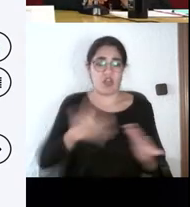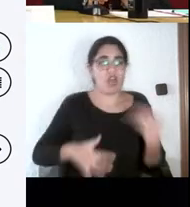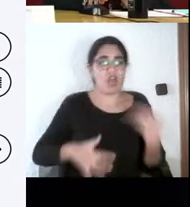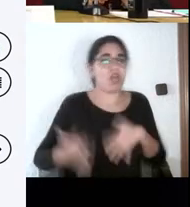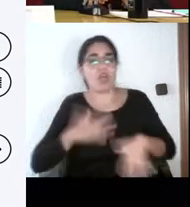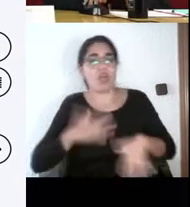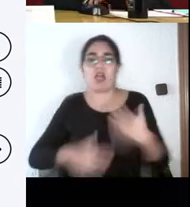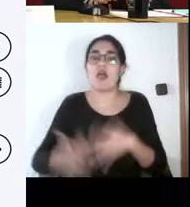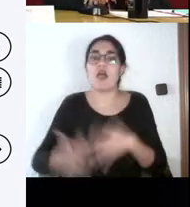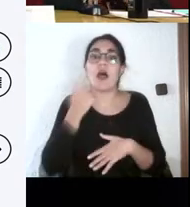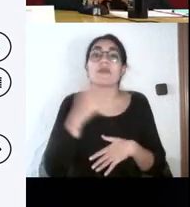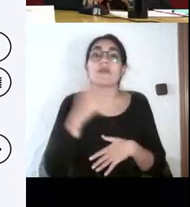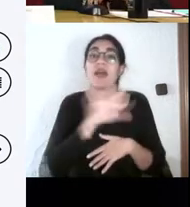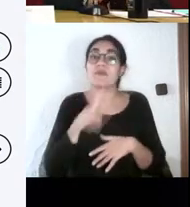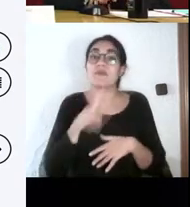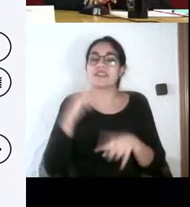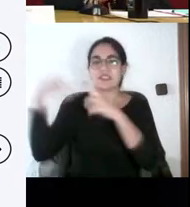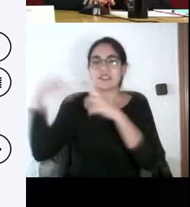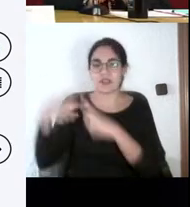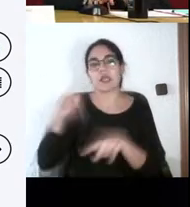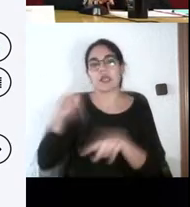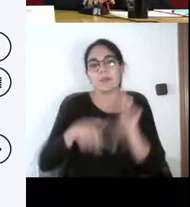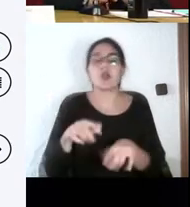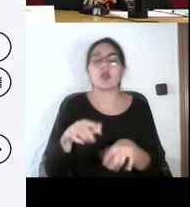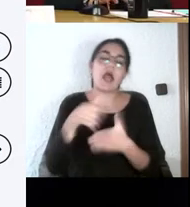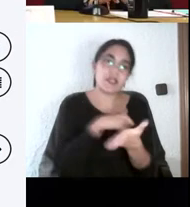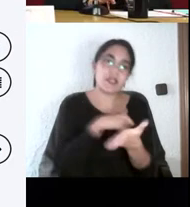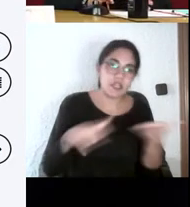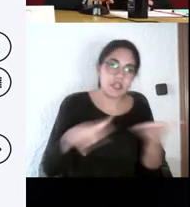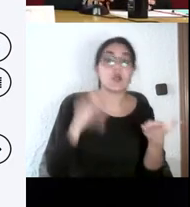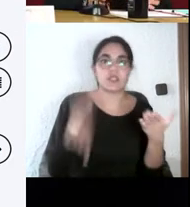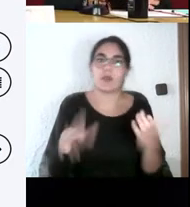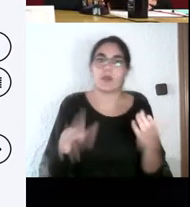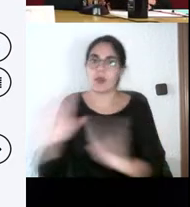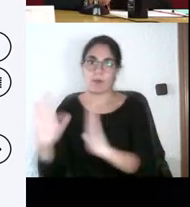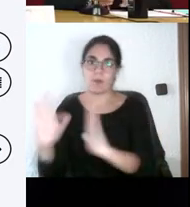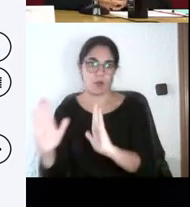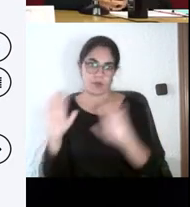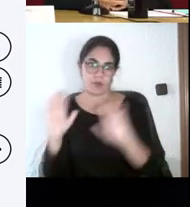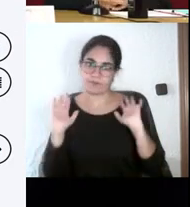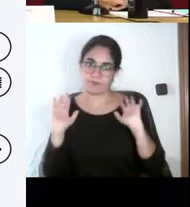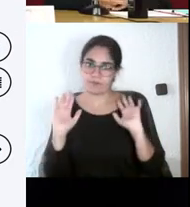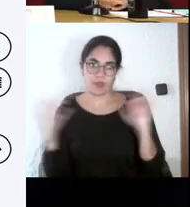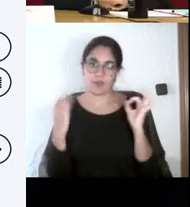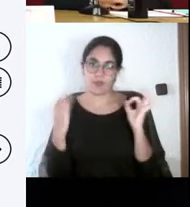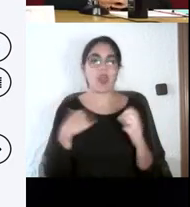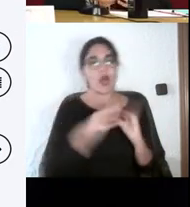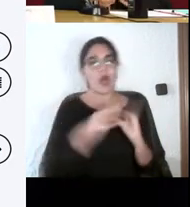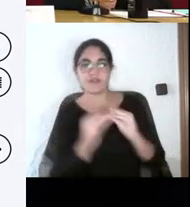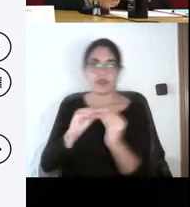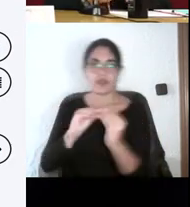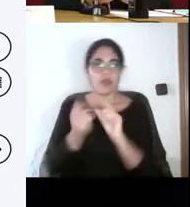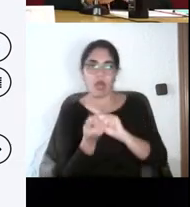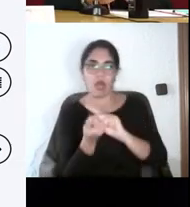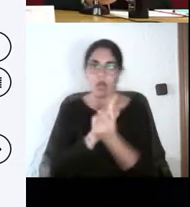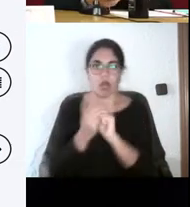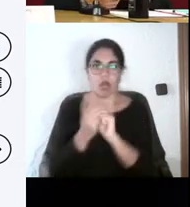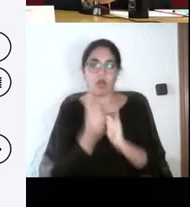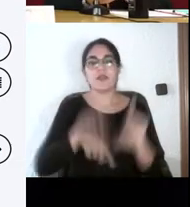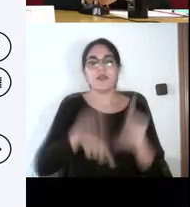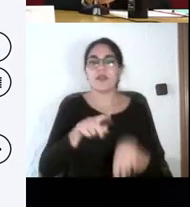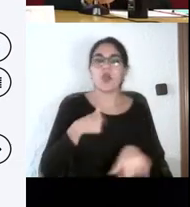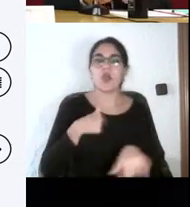que ser diferentes en función de la asignatura y en función del momento. Eso es así, es inevitable. Y fuéramos capaces de